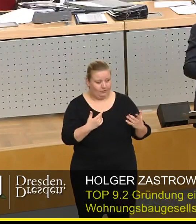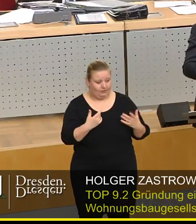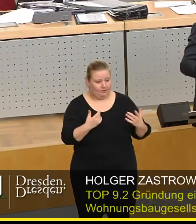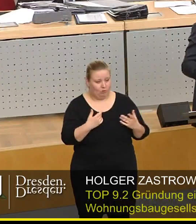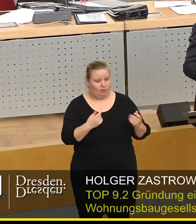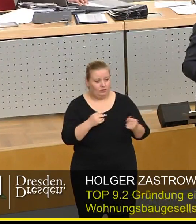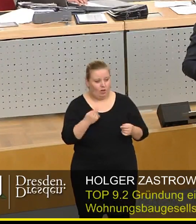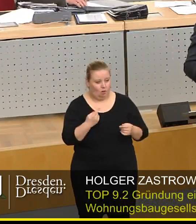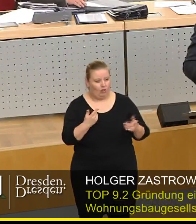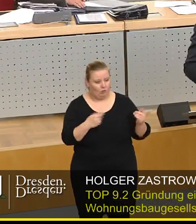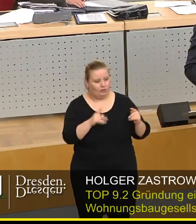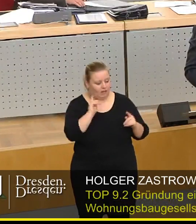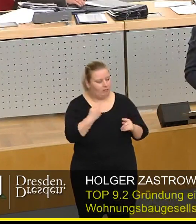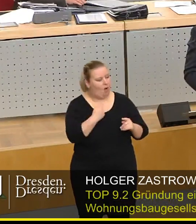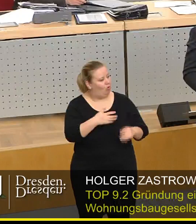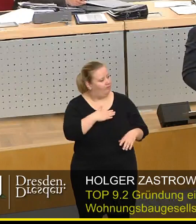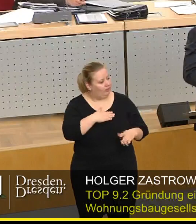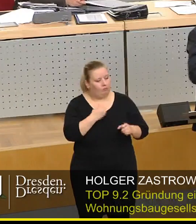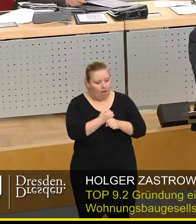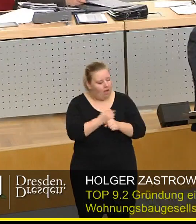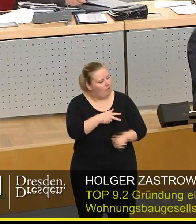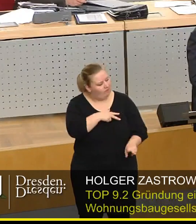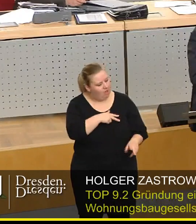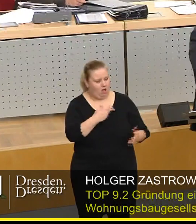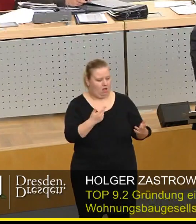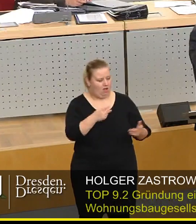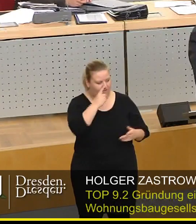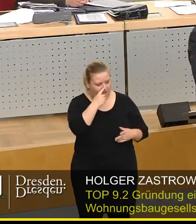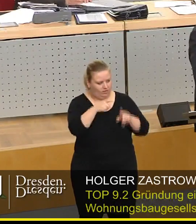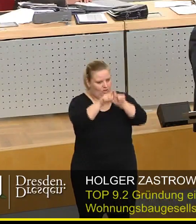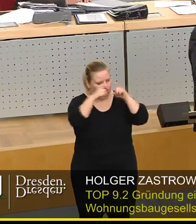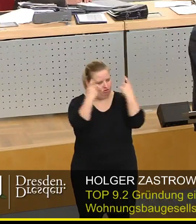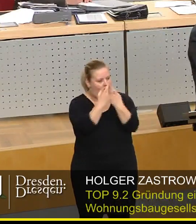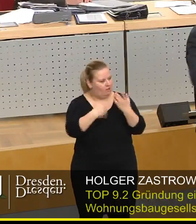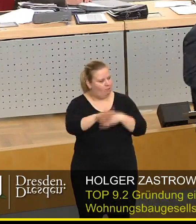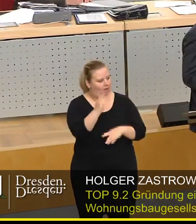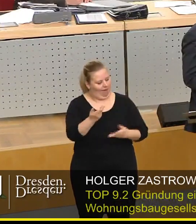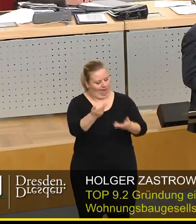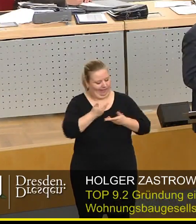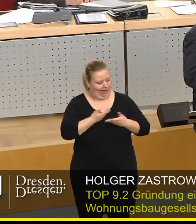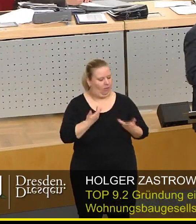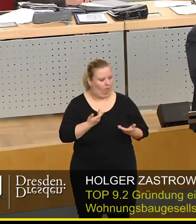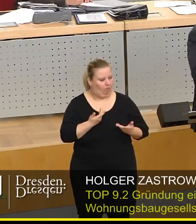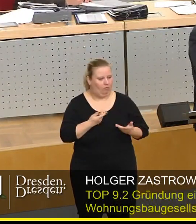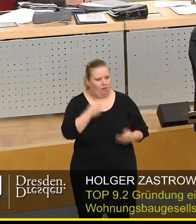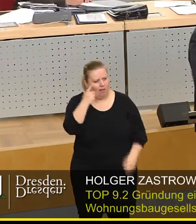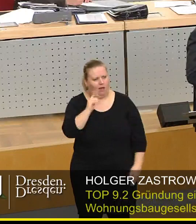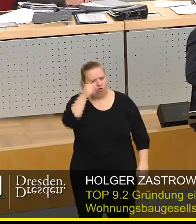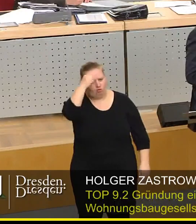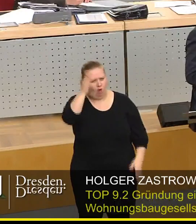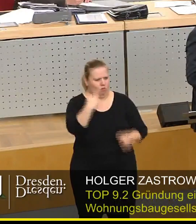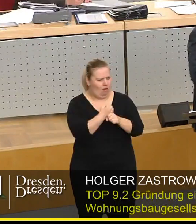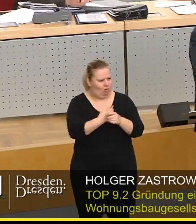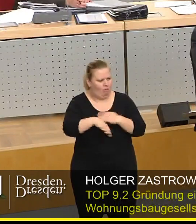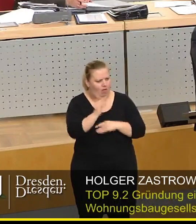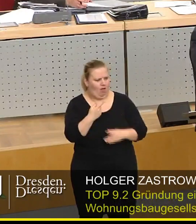ich mache, ich mache das selbstverständlich, wobei ich mir sicher bin, wenn der Staat mir ein bisschen mehr lassen würde, ich glaube, ich würde schlauere Dinge